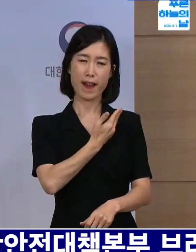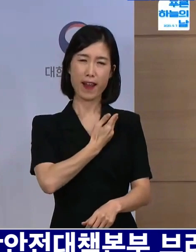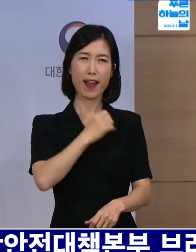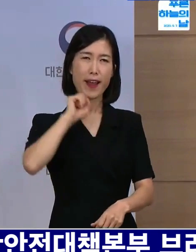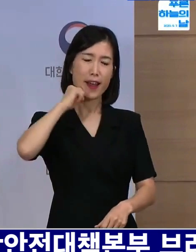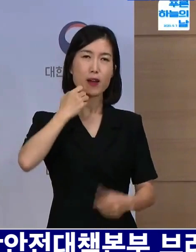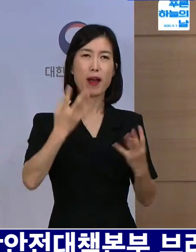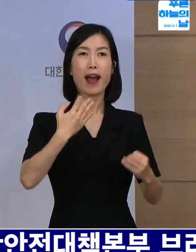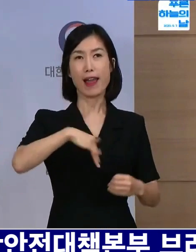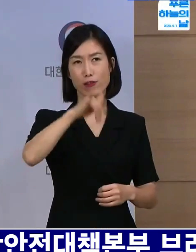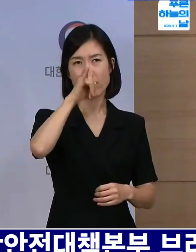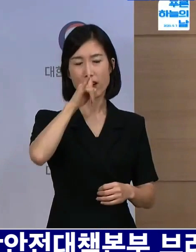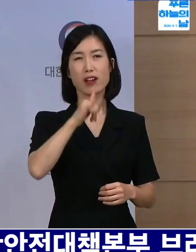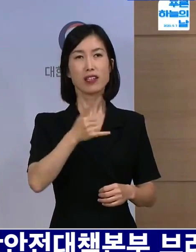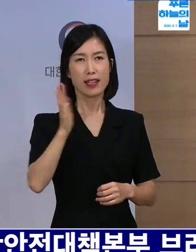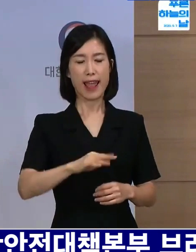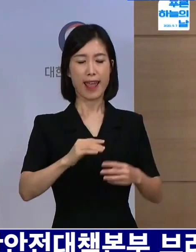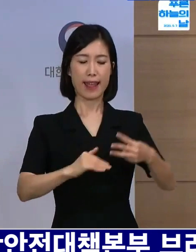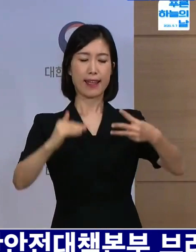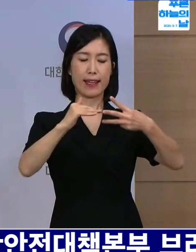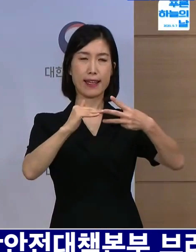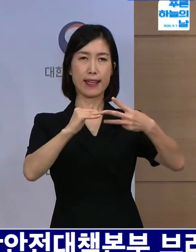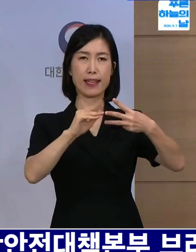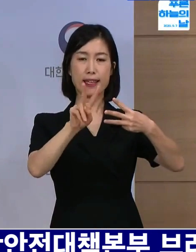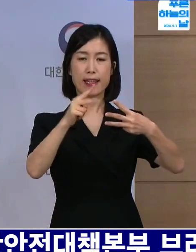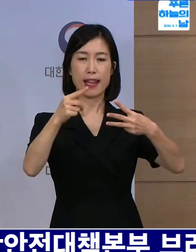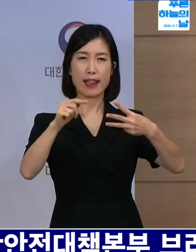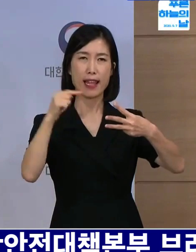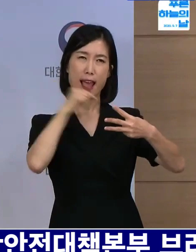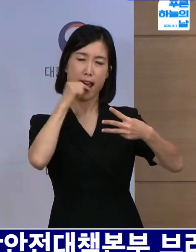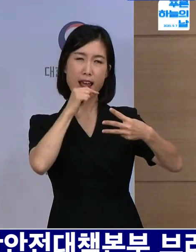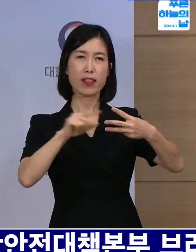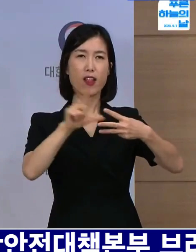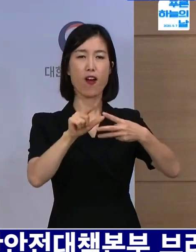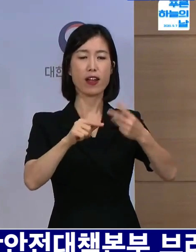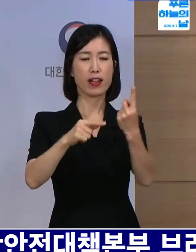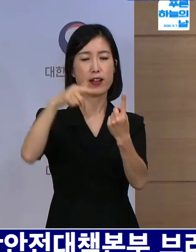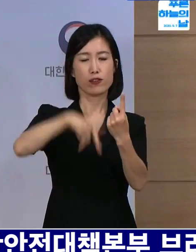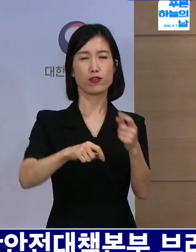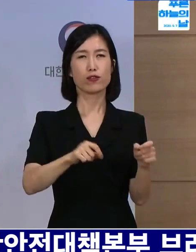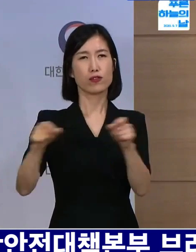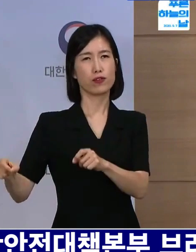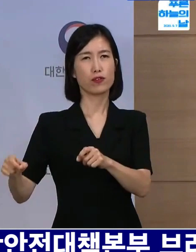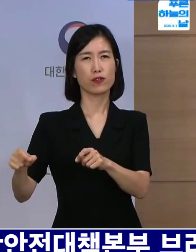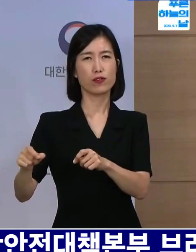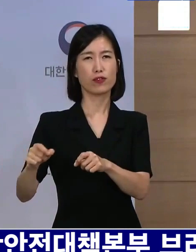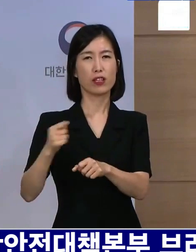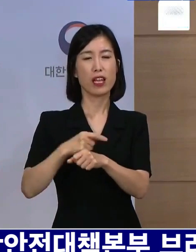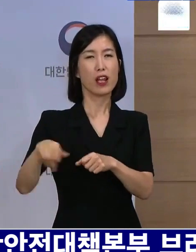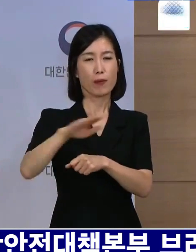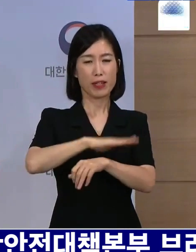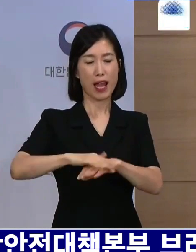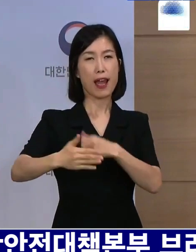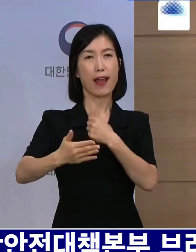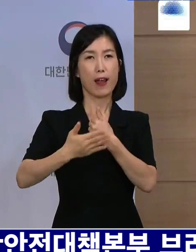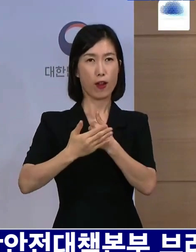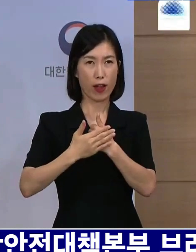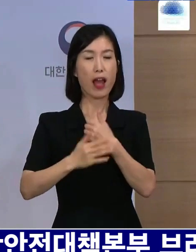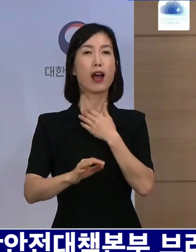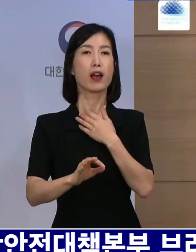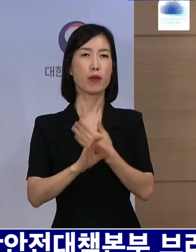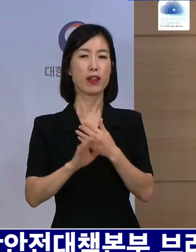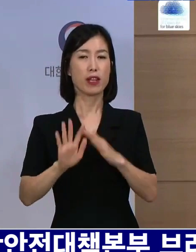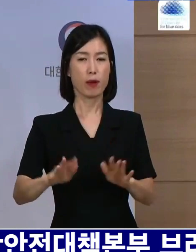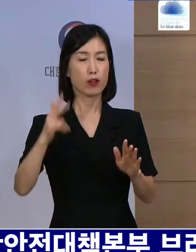강화 조치를 한 2단계 조치를 연장하기로 한 이 거리두기 노력을 함께해 주신다면 이번